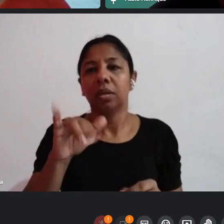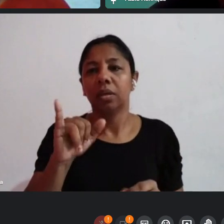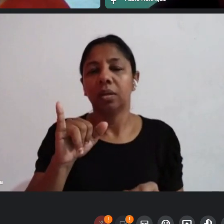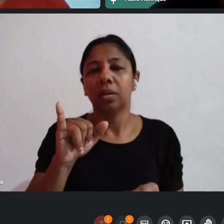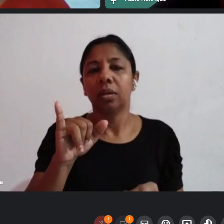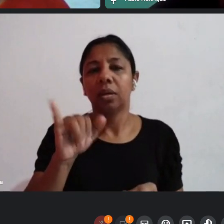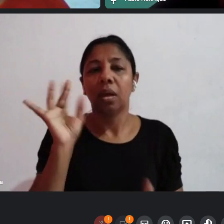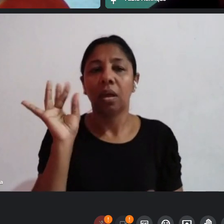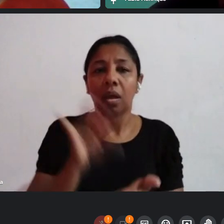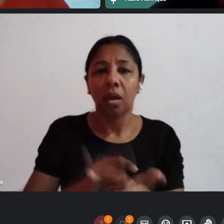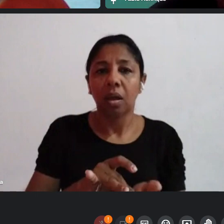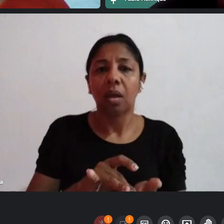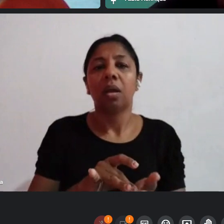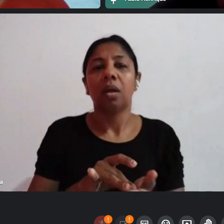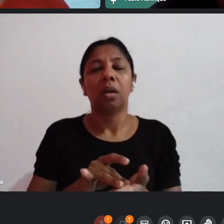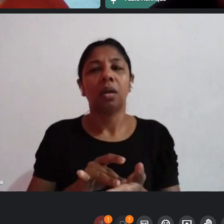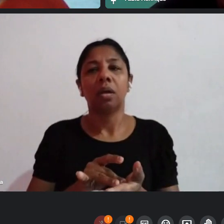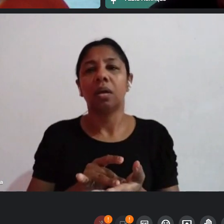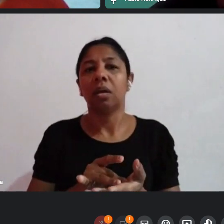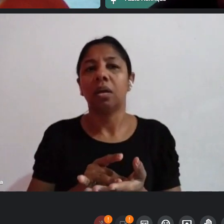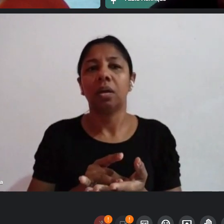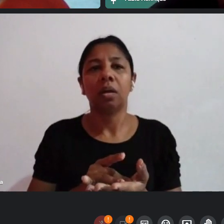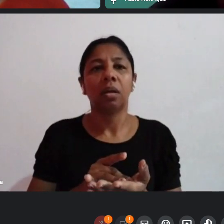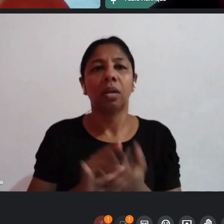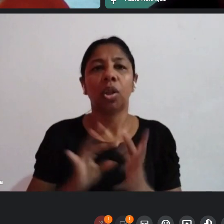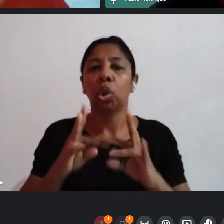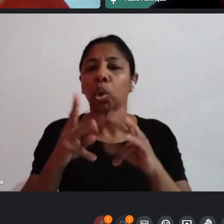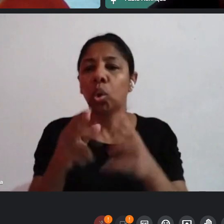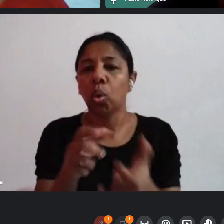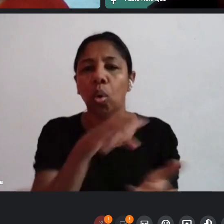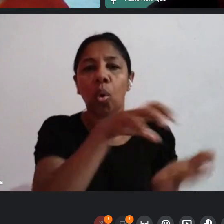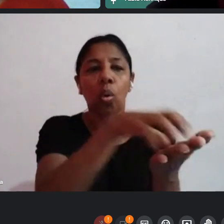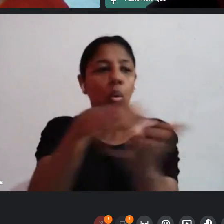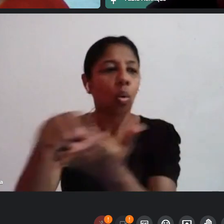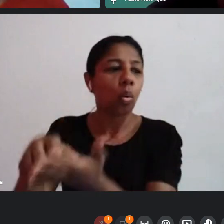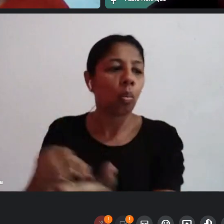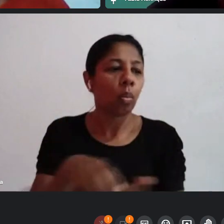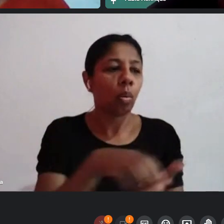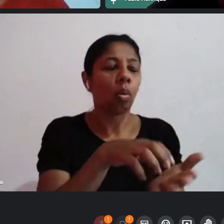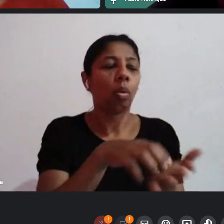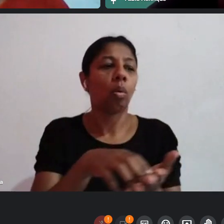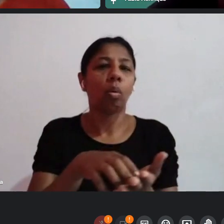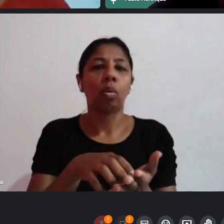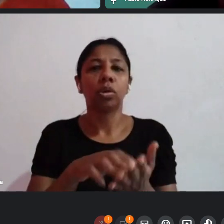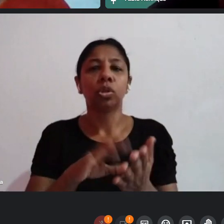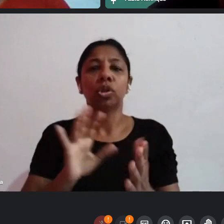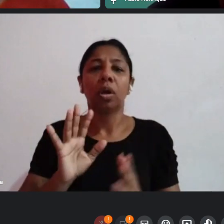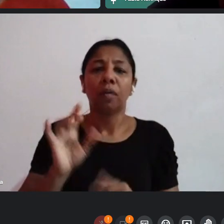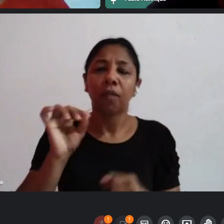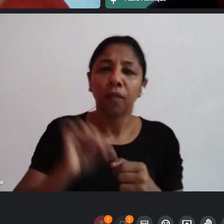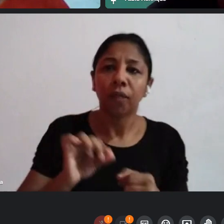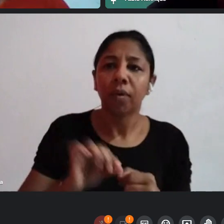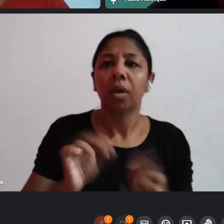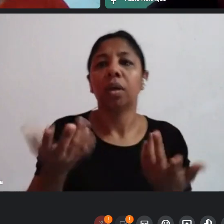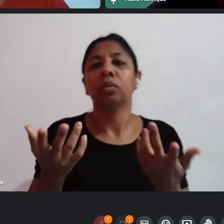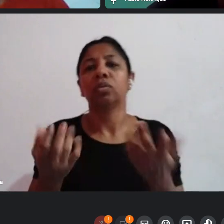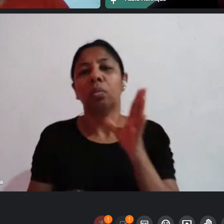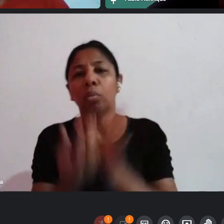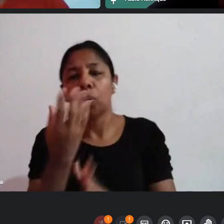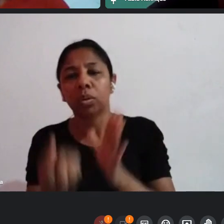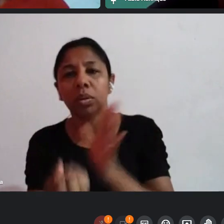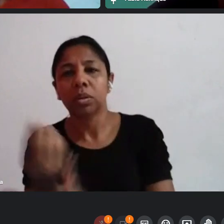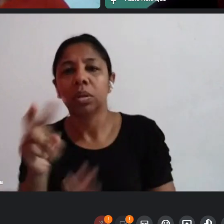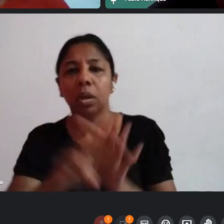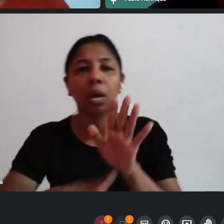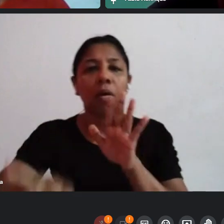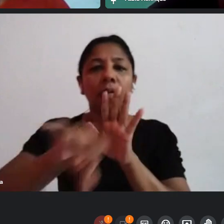perdura quase todos os blocos de agoniações carnavales tradicionais muito já foi feito e produzido de audiovisual sobre